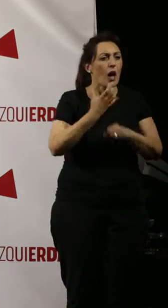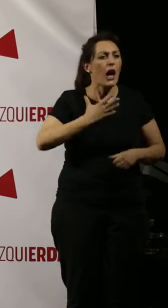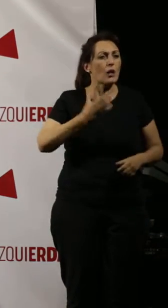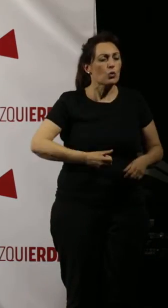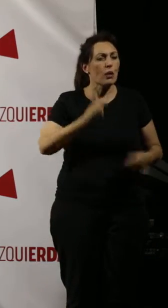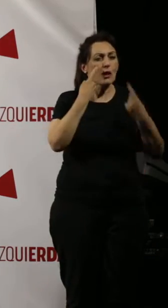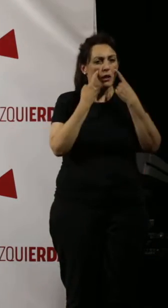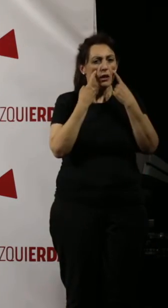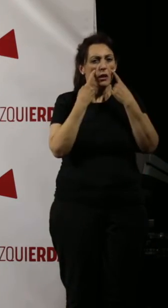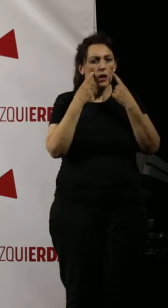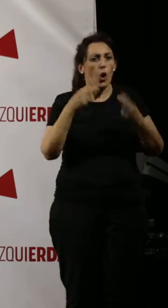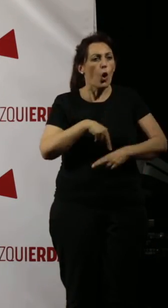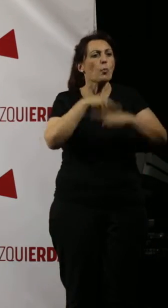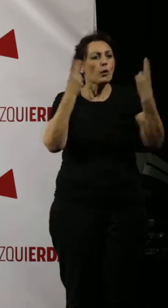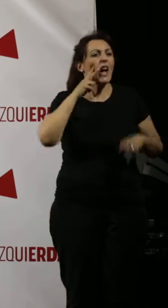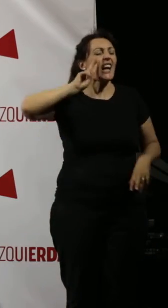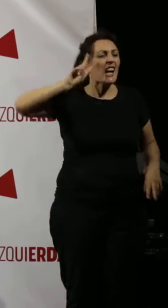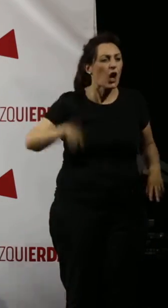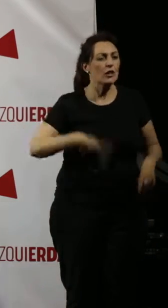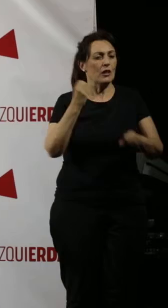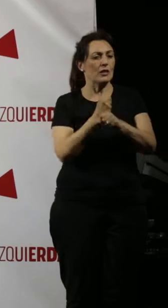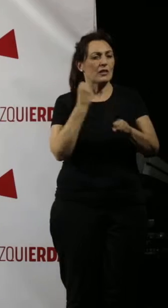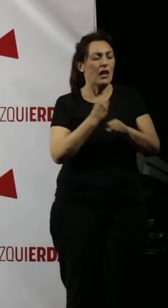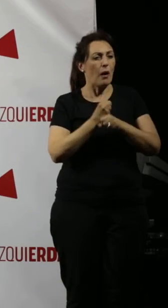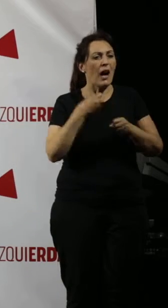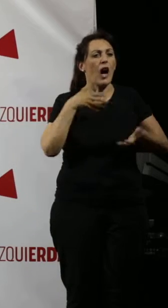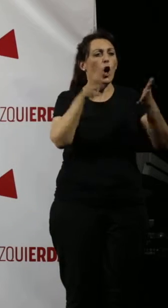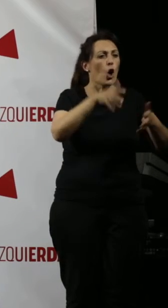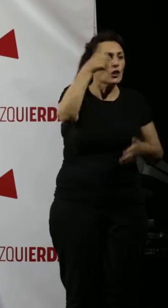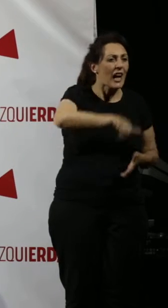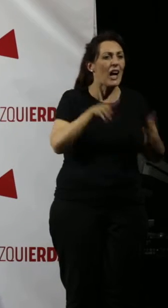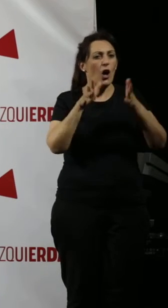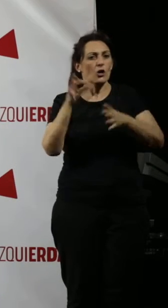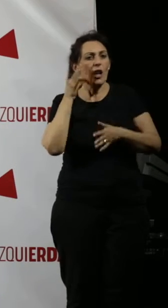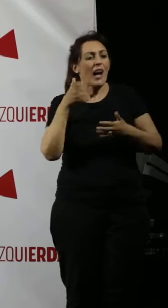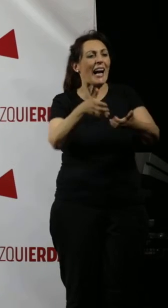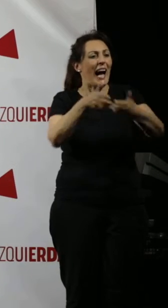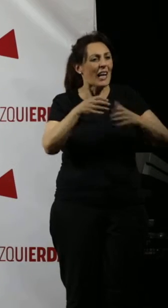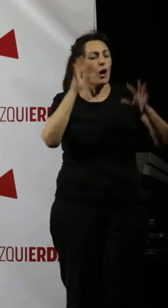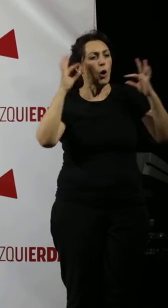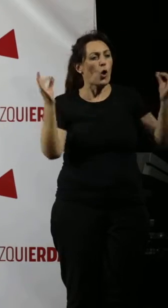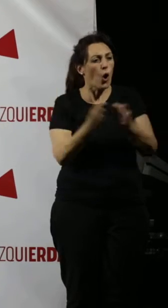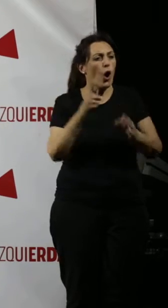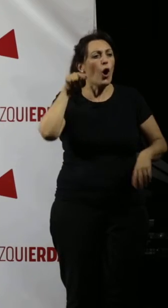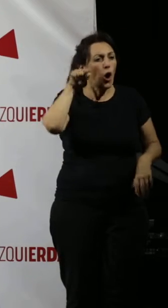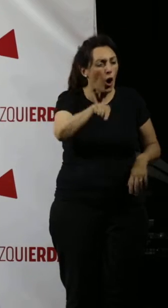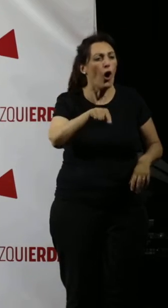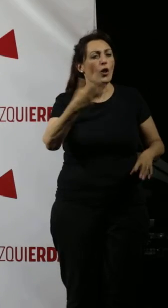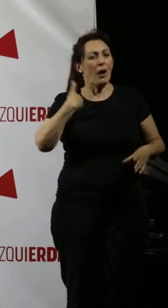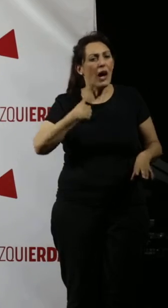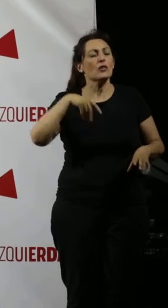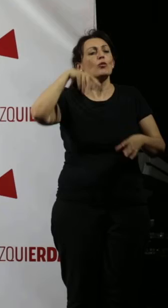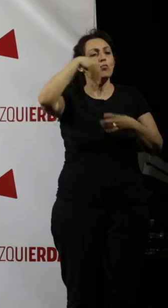el ayuntamiento. Yo quiero públicamente hoy reconocer el trabajo de los concejales y concejalas de Ganemos Córdoba, porque han contribuido también a que se